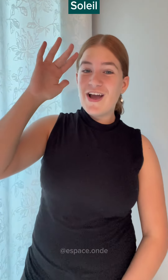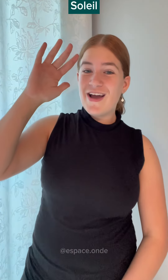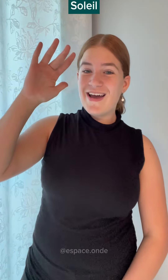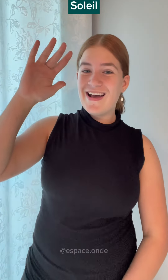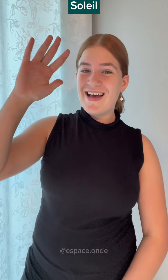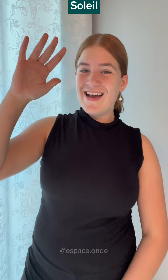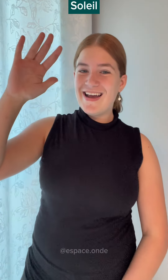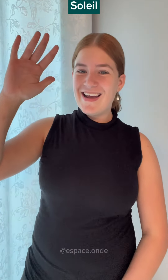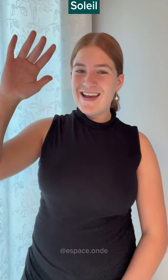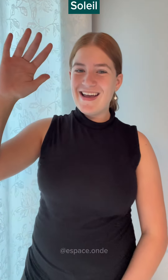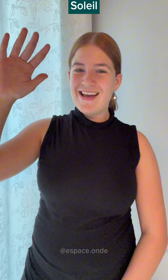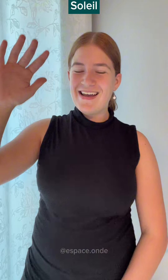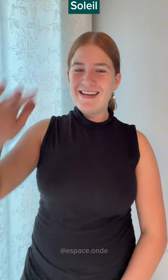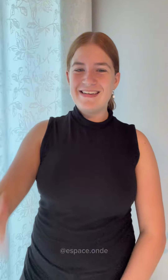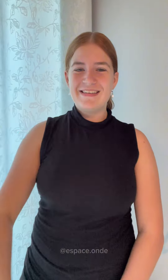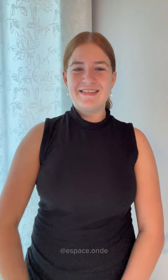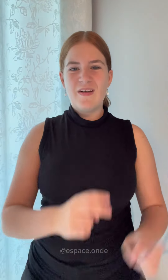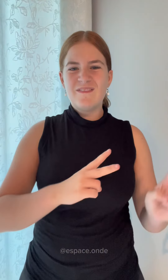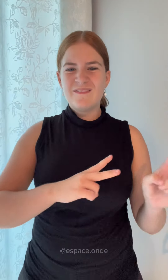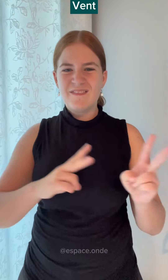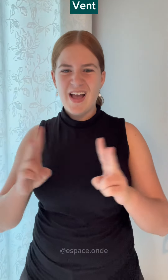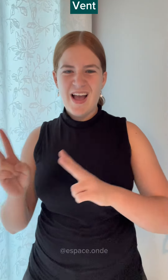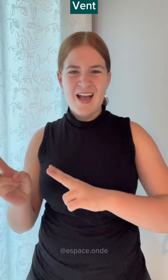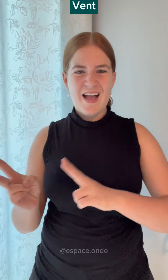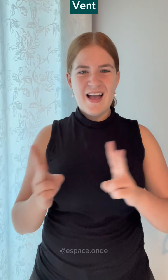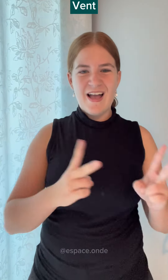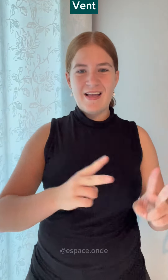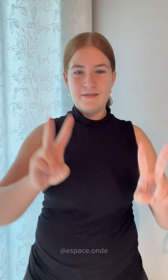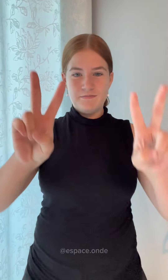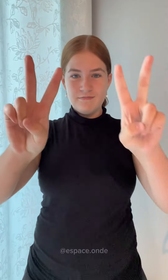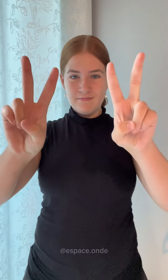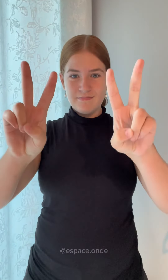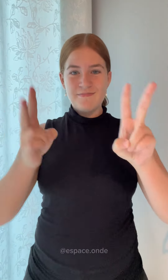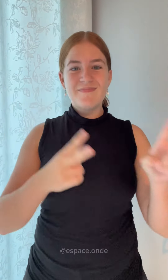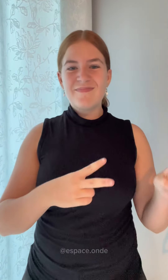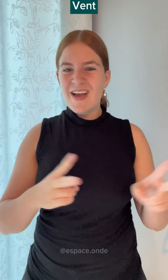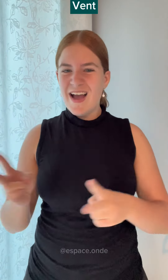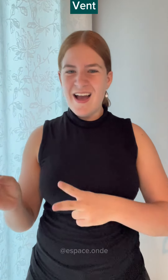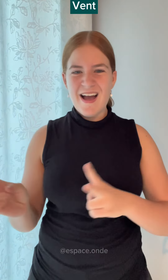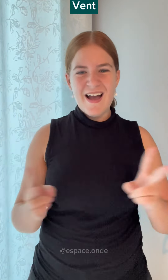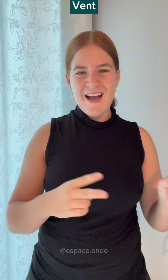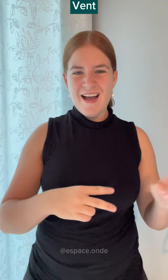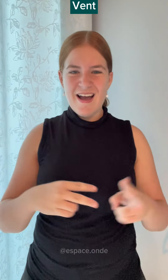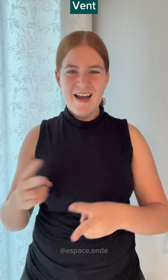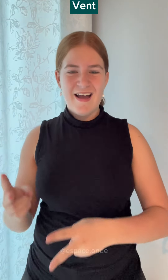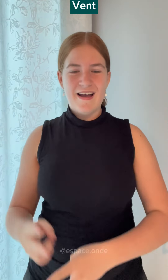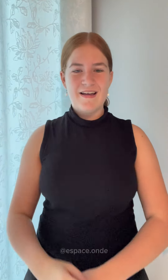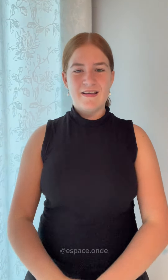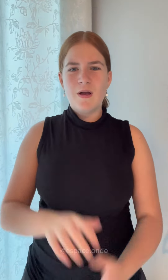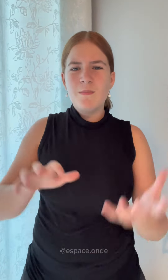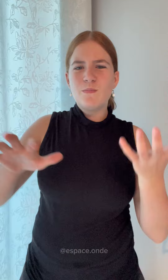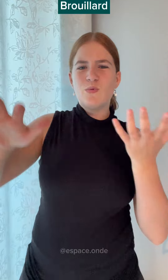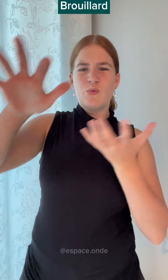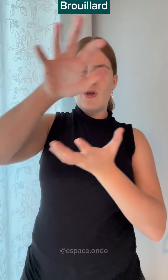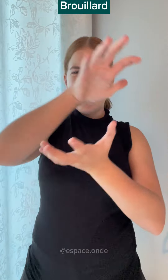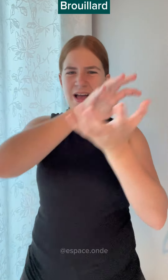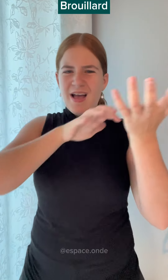soleil, vent, vent, brouillard,